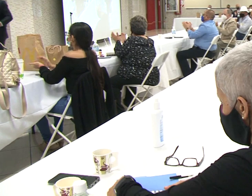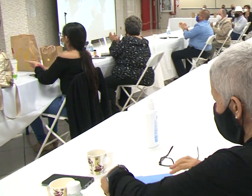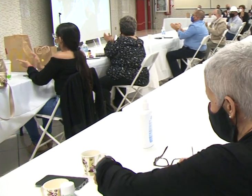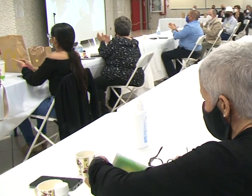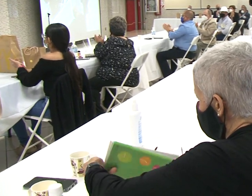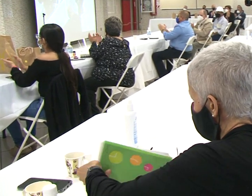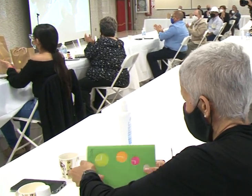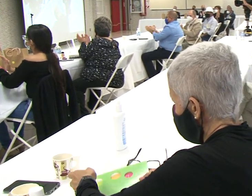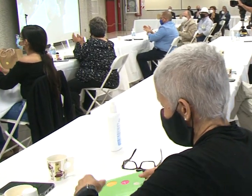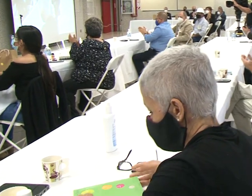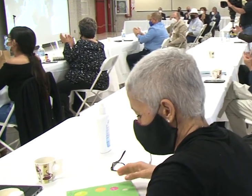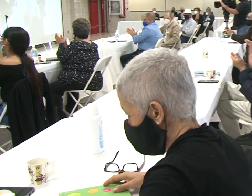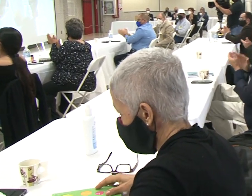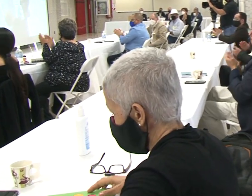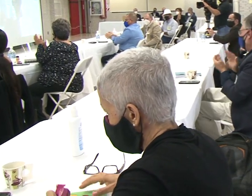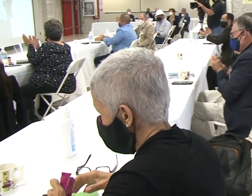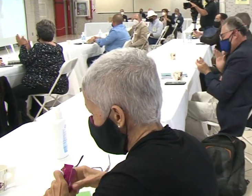¡Gracias! ¡Gracias!